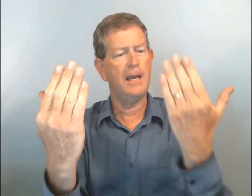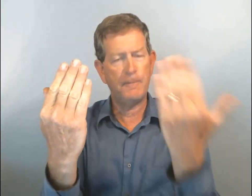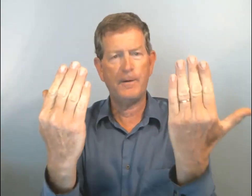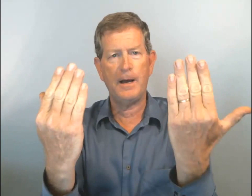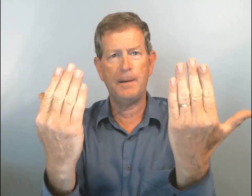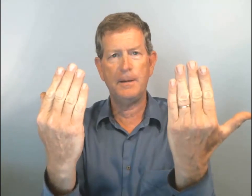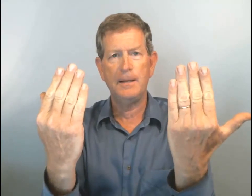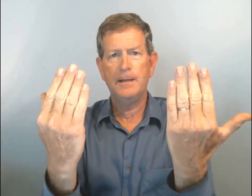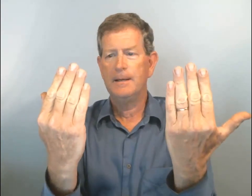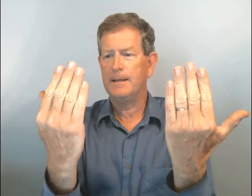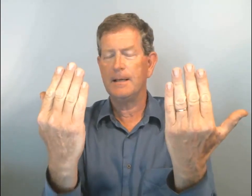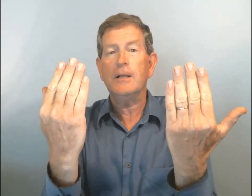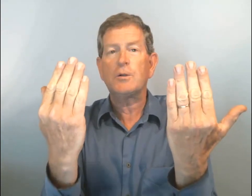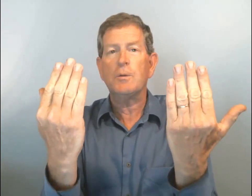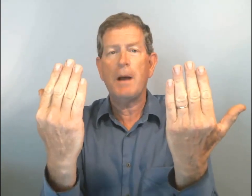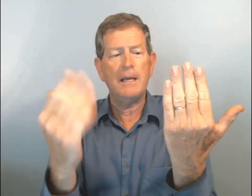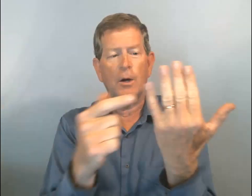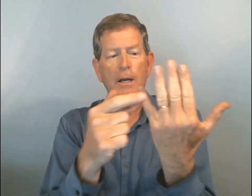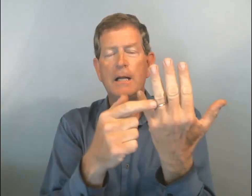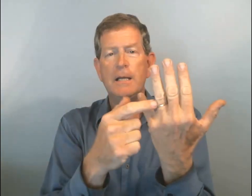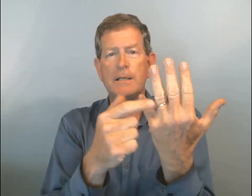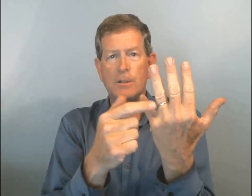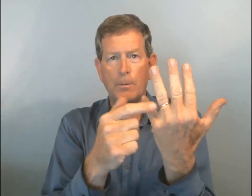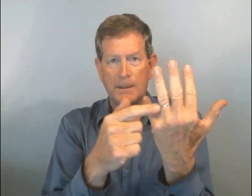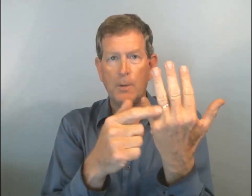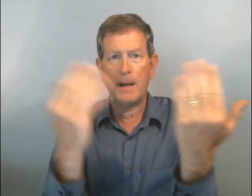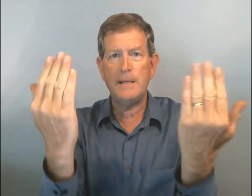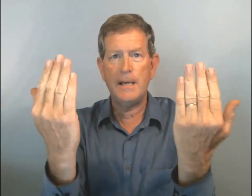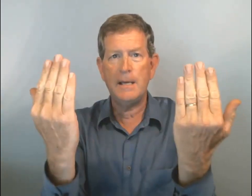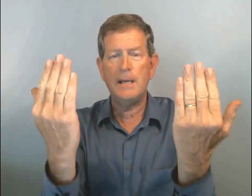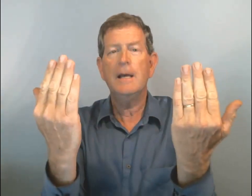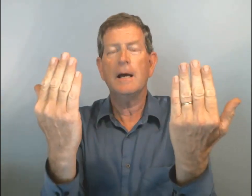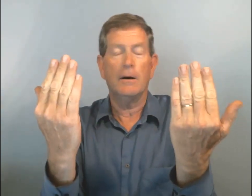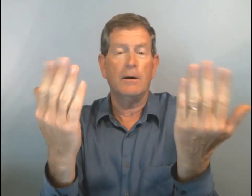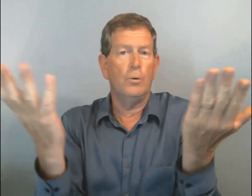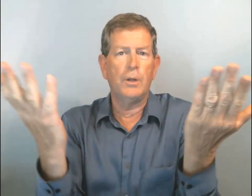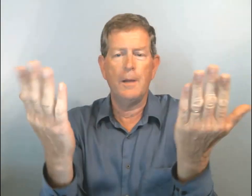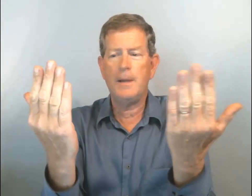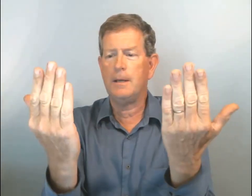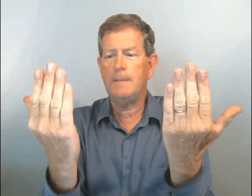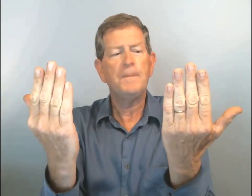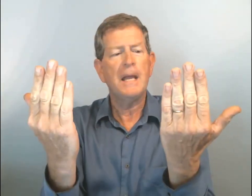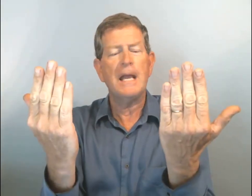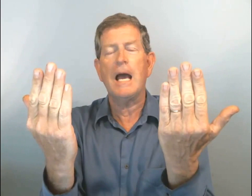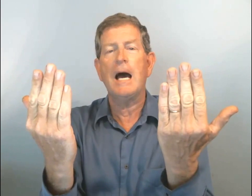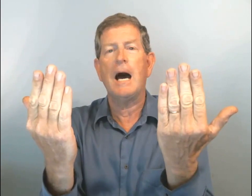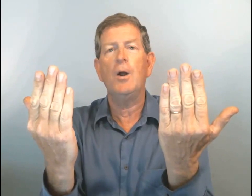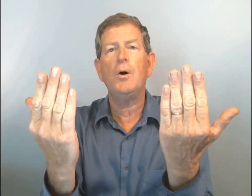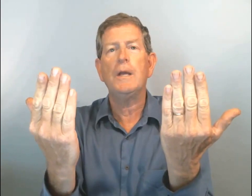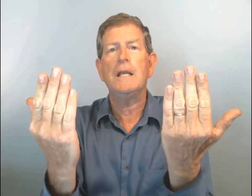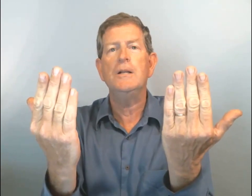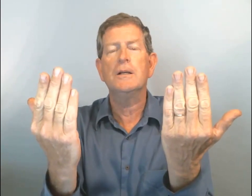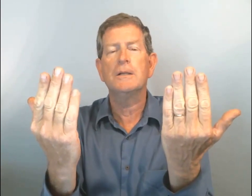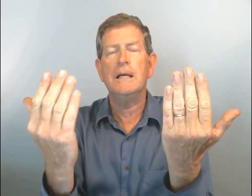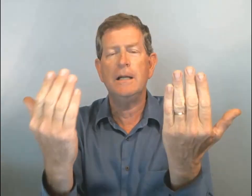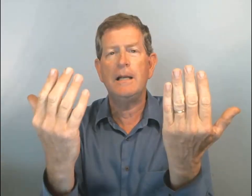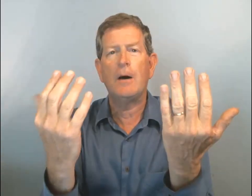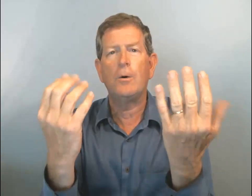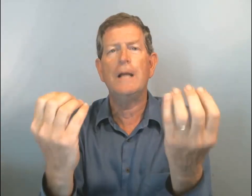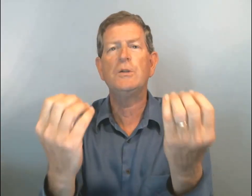la femme. Ils se marient dans l'église, ils sont maintenant mariés ou dans la mairie. Et alors, quelle est la relation